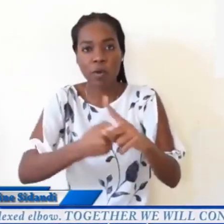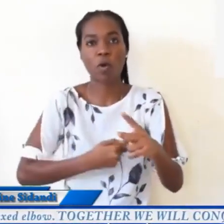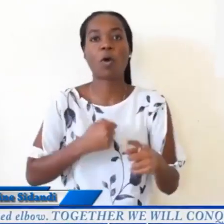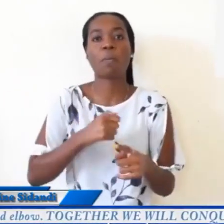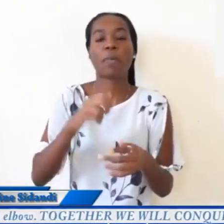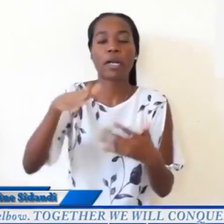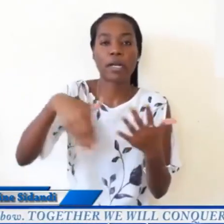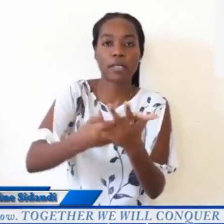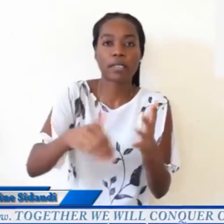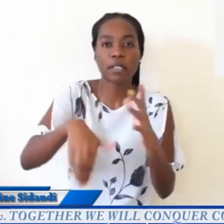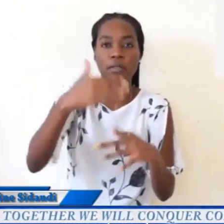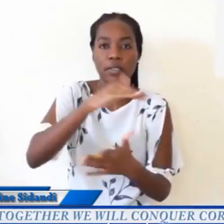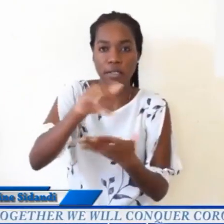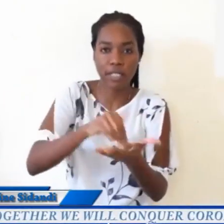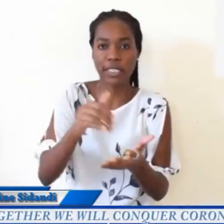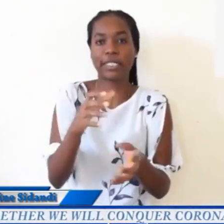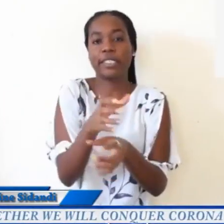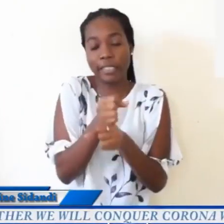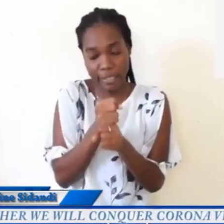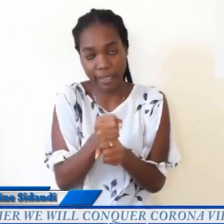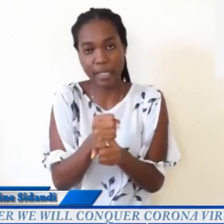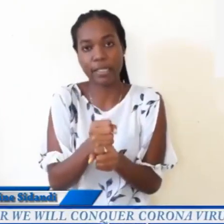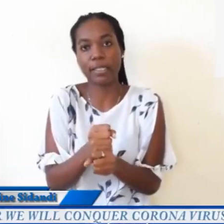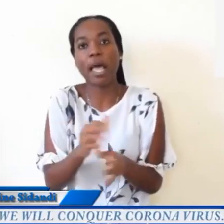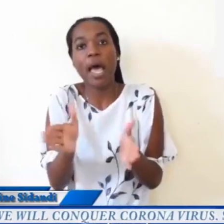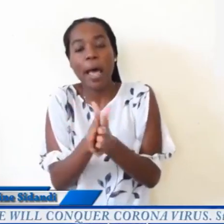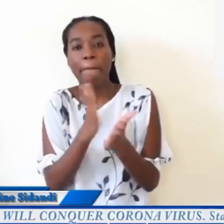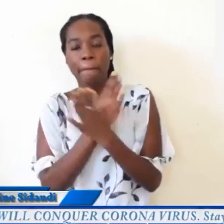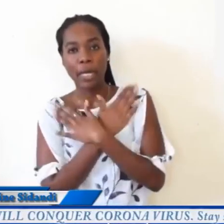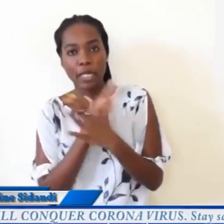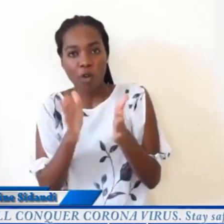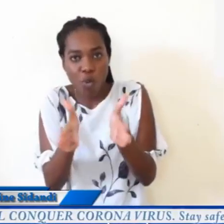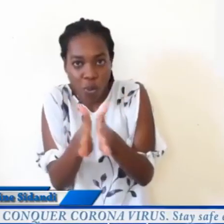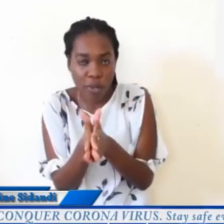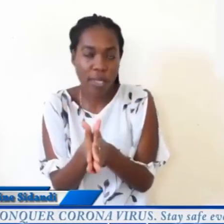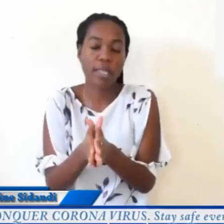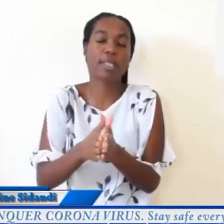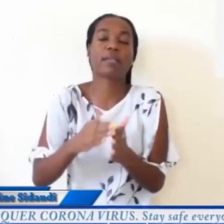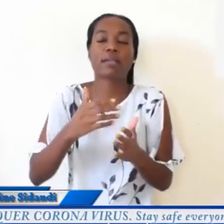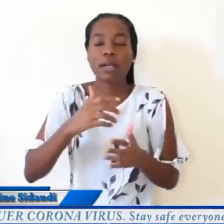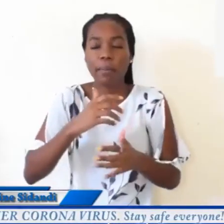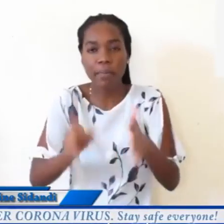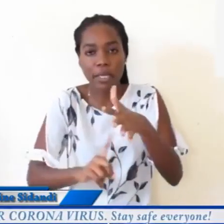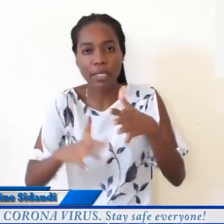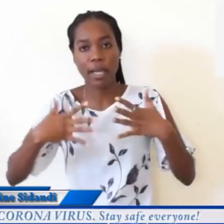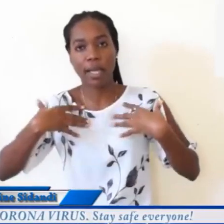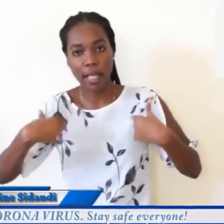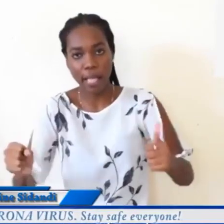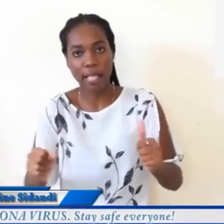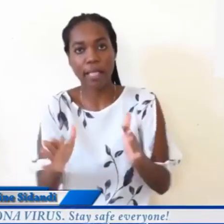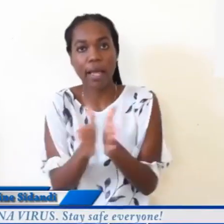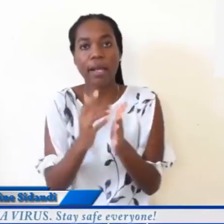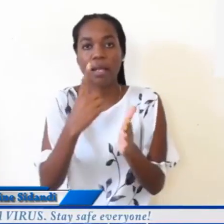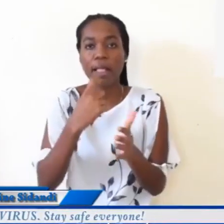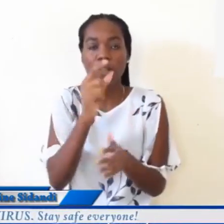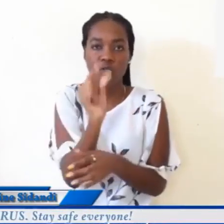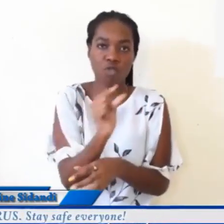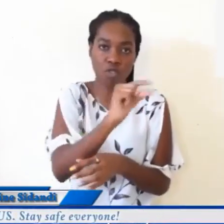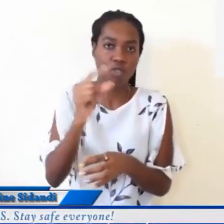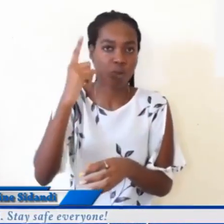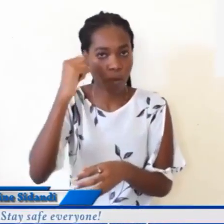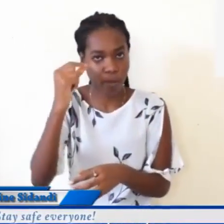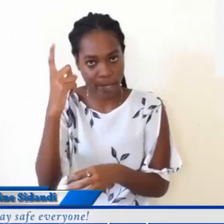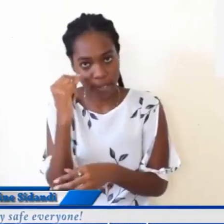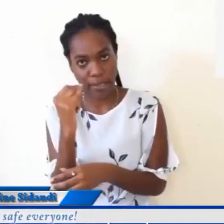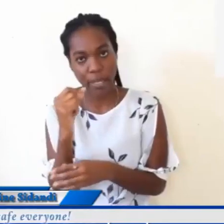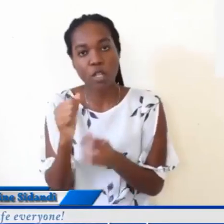hili limelechua kwaku na shirika la Reach Out Center Trust, kwa ushirikiano na wizara ya Afia, county ya Mombasa na shirika la